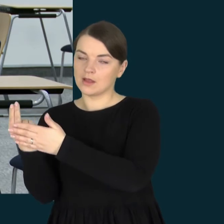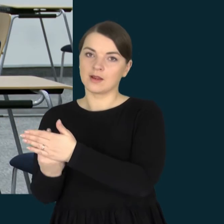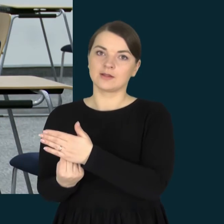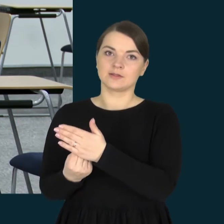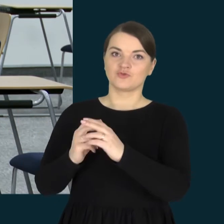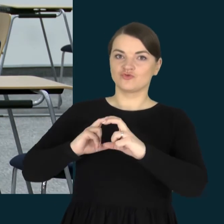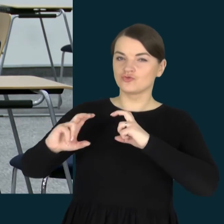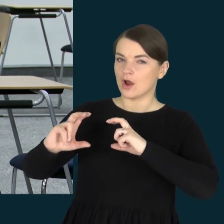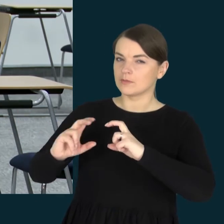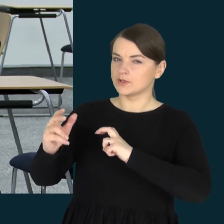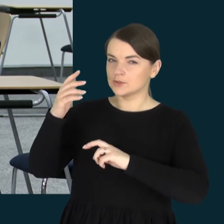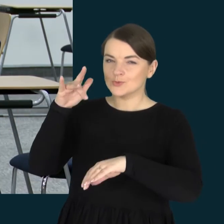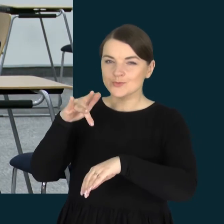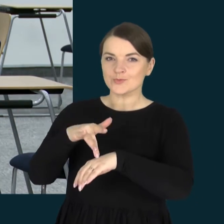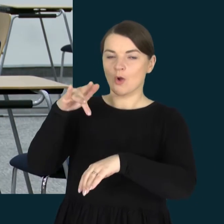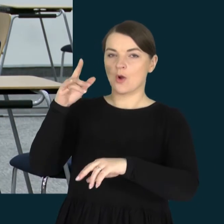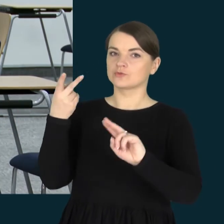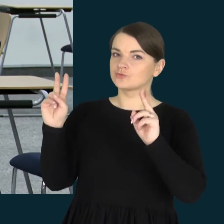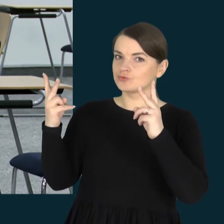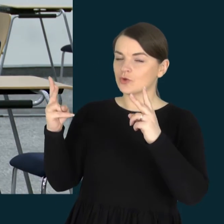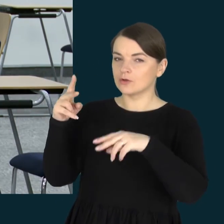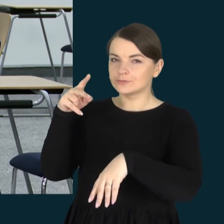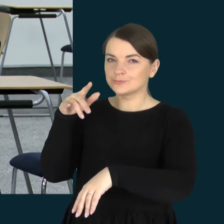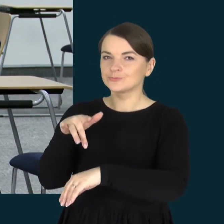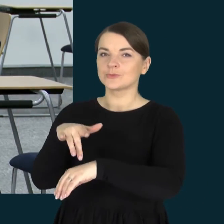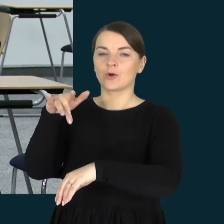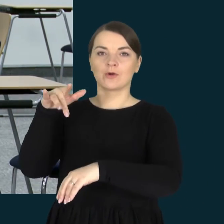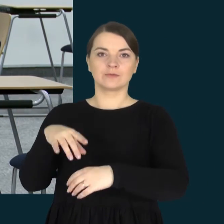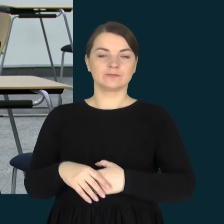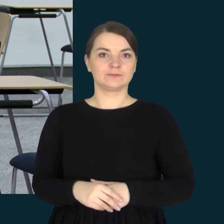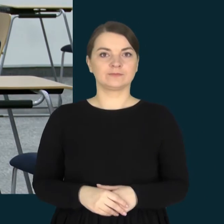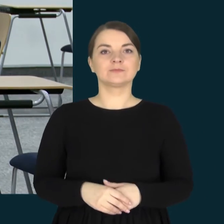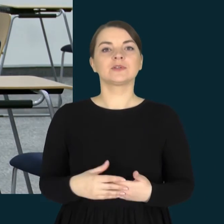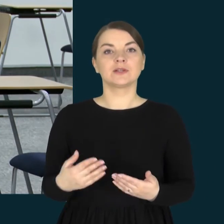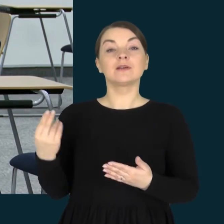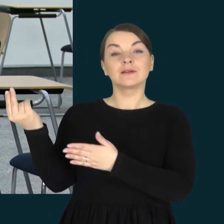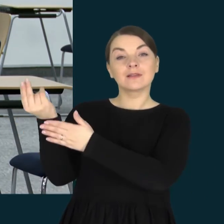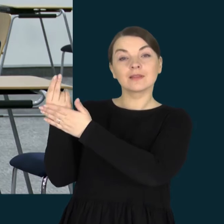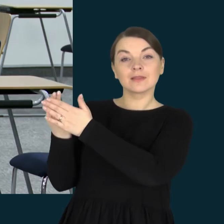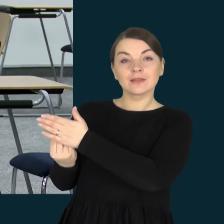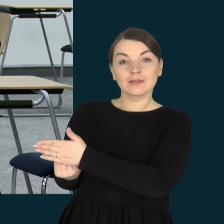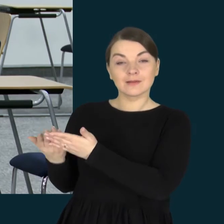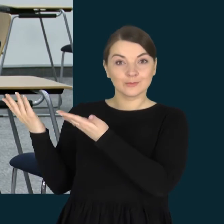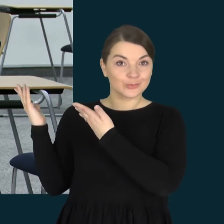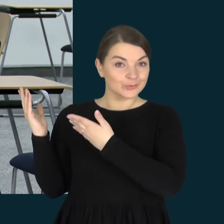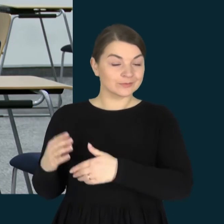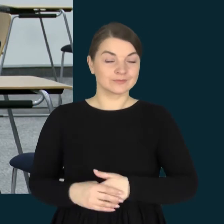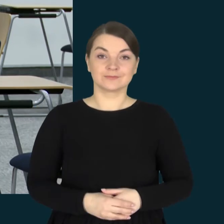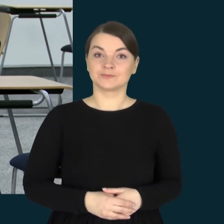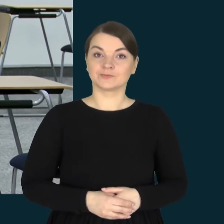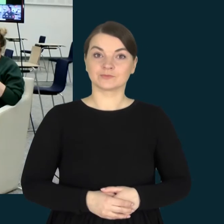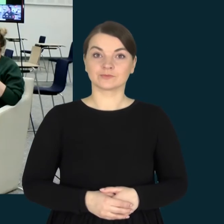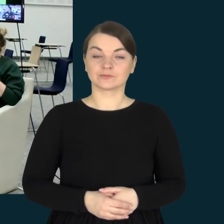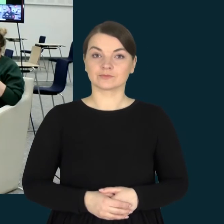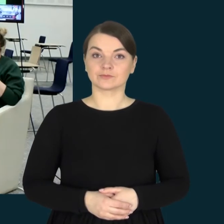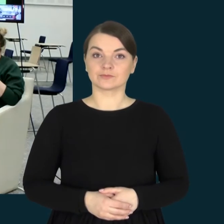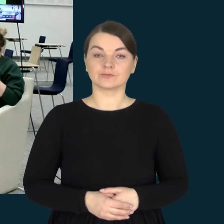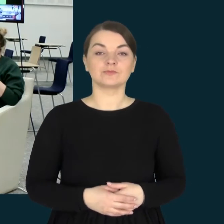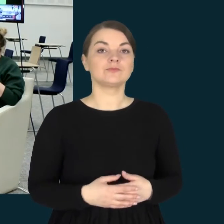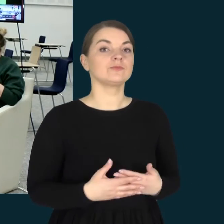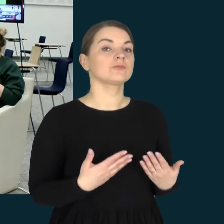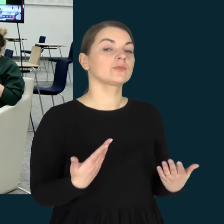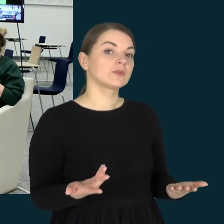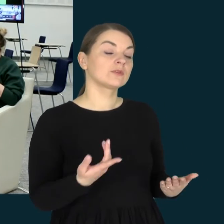jis yra šochmatistas, jis yra šokėjas. Ir kaip matėte dainininkas. Takykit, kadangi